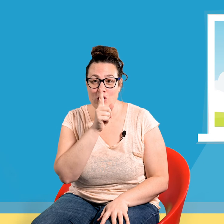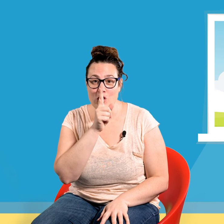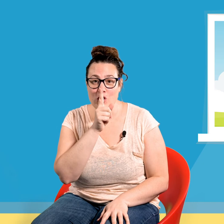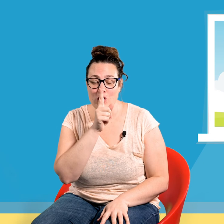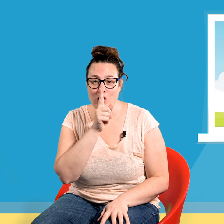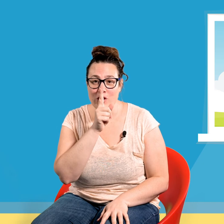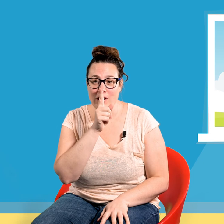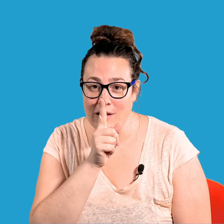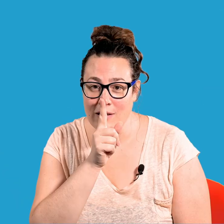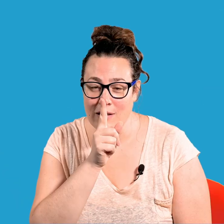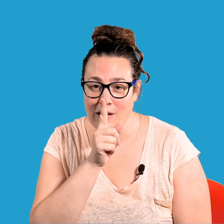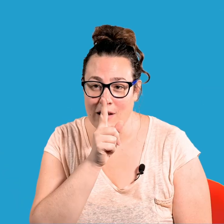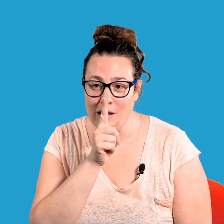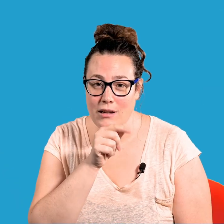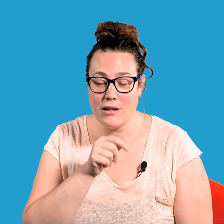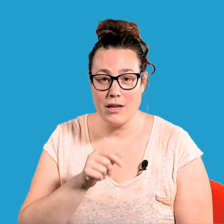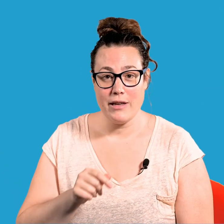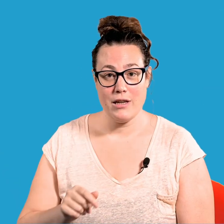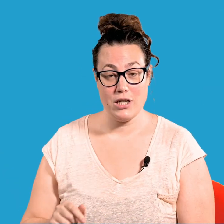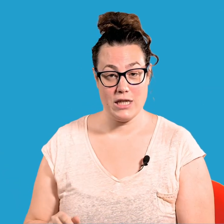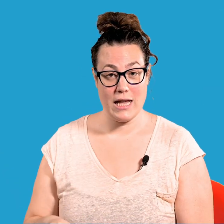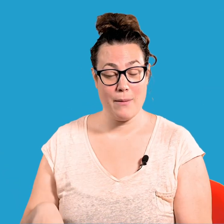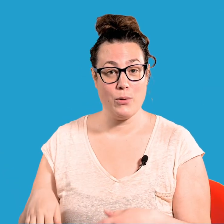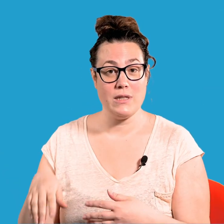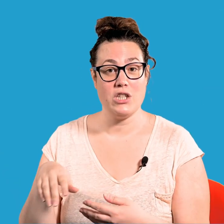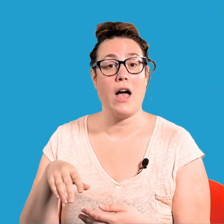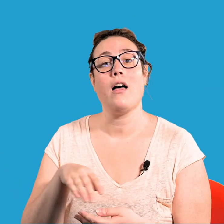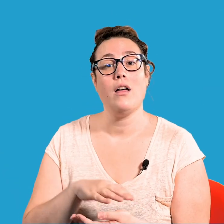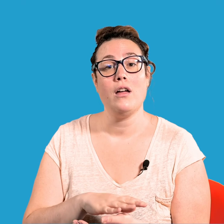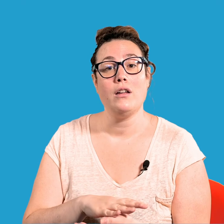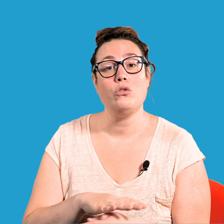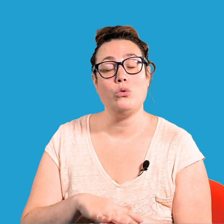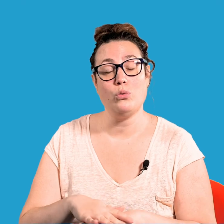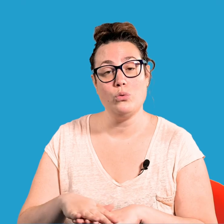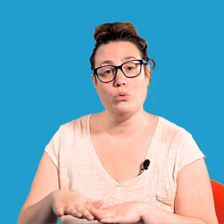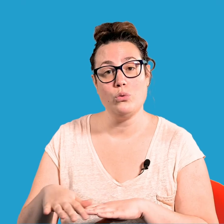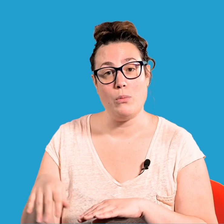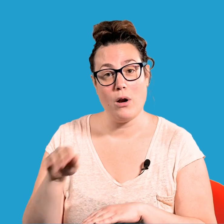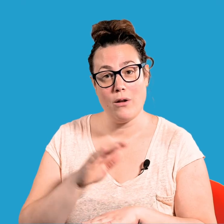! J'ai un petit chat tout blanc.